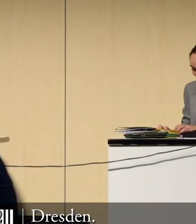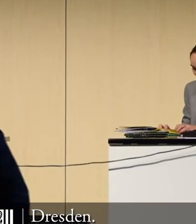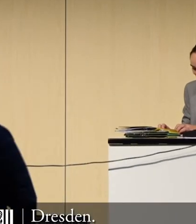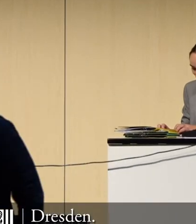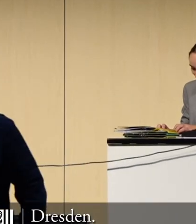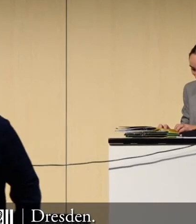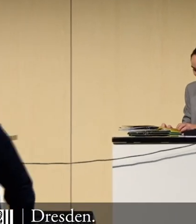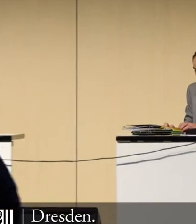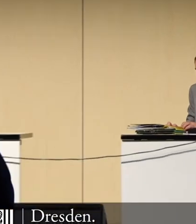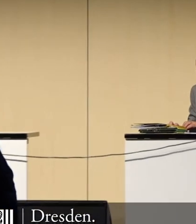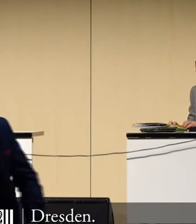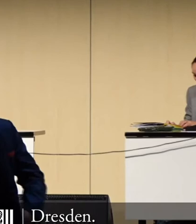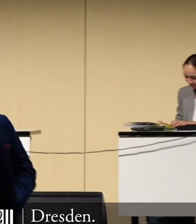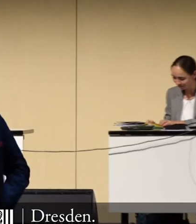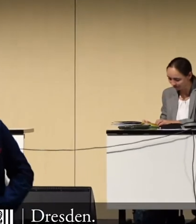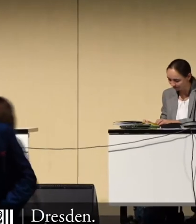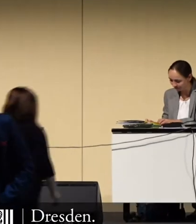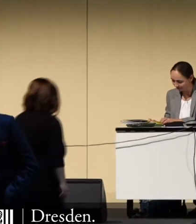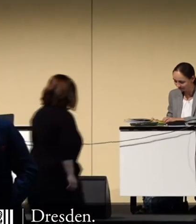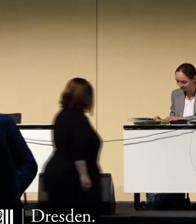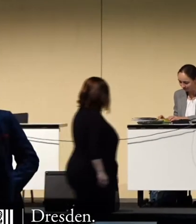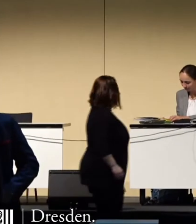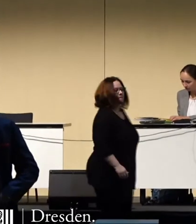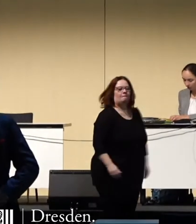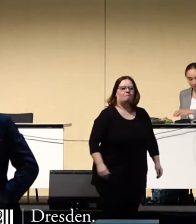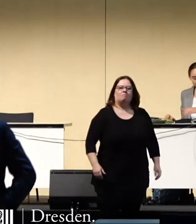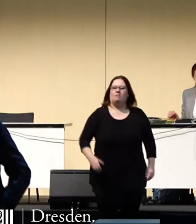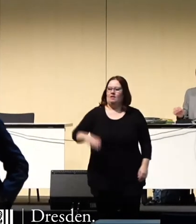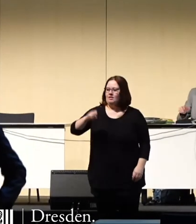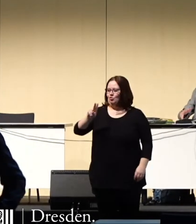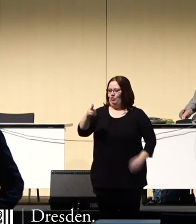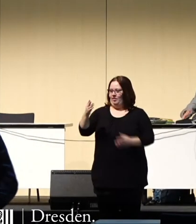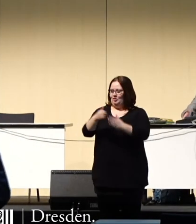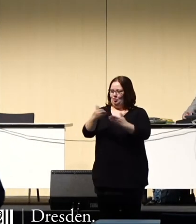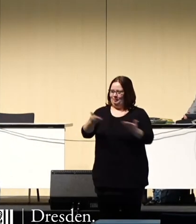Soweit Herr Schlitt für Bündnis 90 Grün. Als nächstes für die CDU-Fraktion Herr Graden.